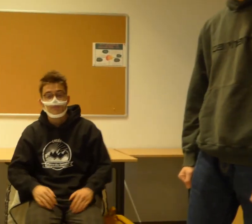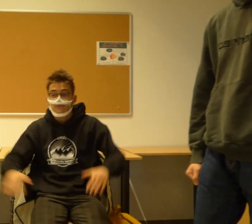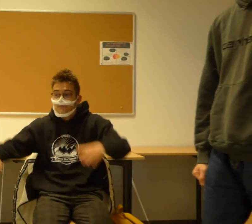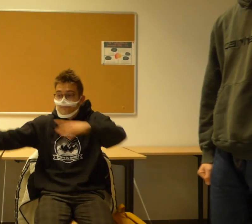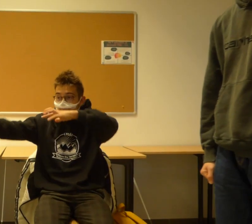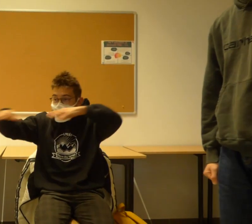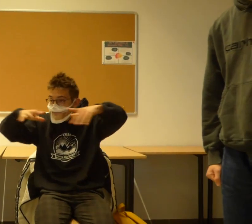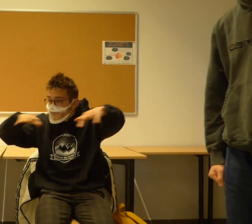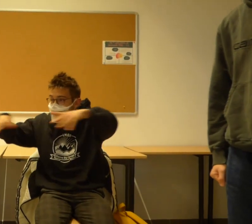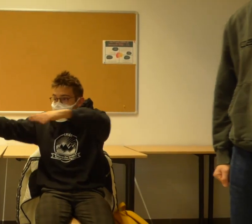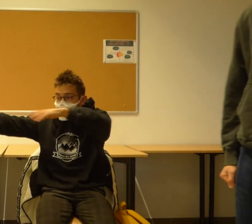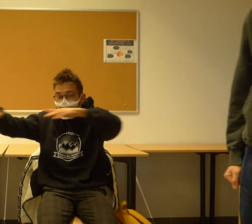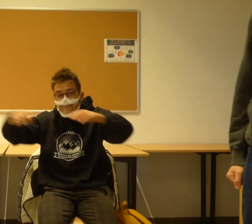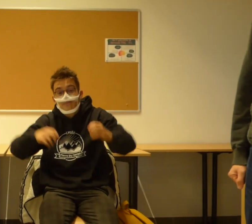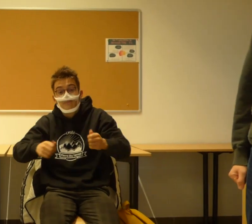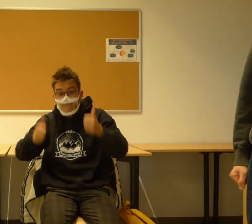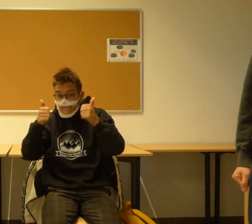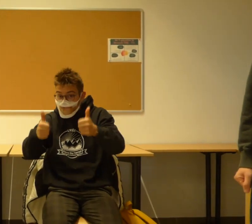Le cours se passe dans une bonne ambiance.